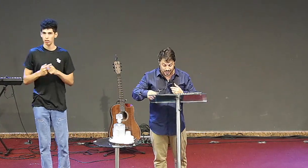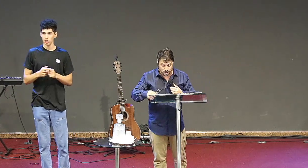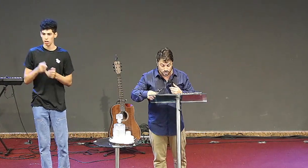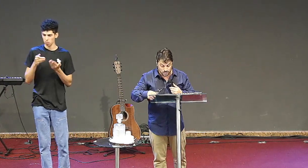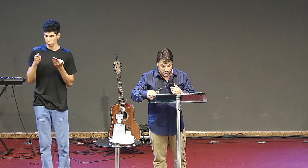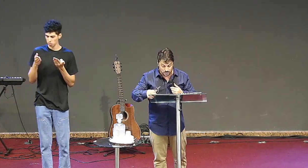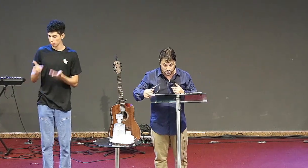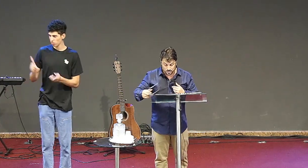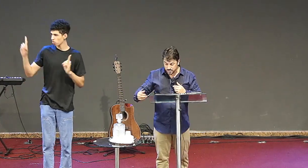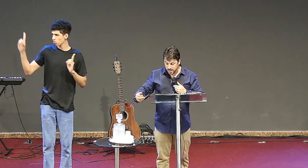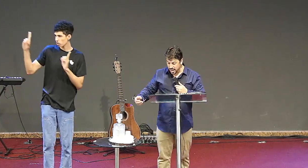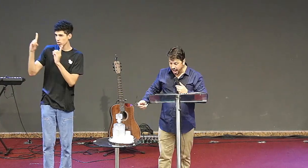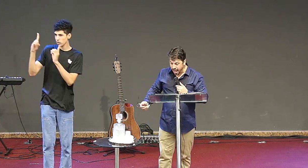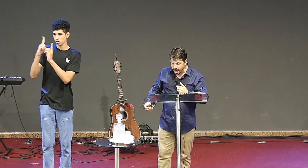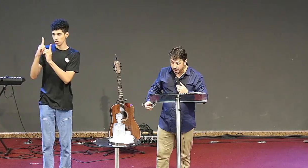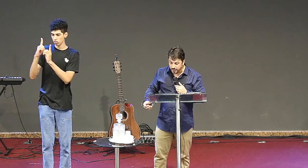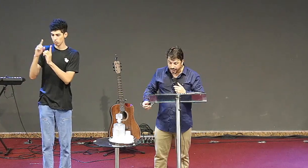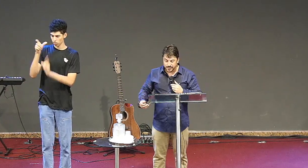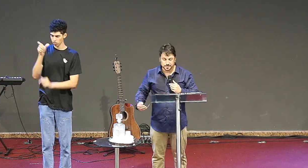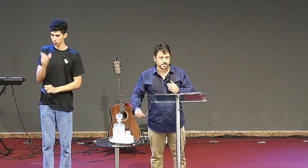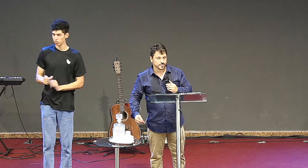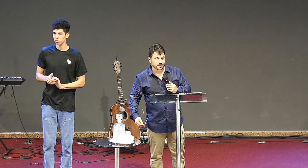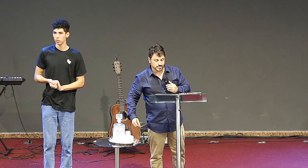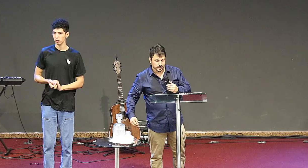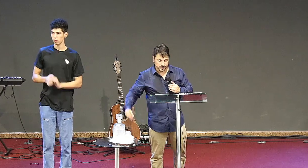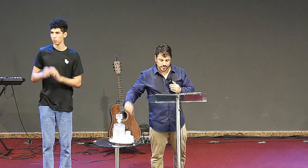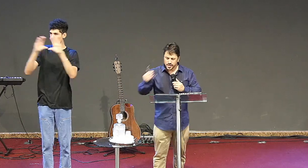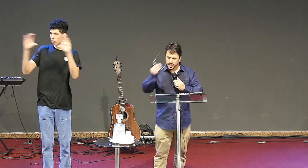paraíso de Deus. Amém.